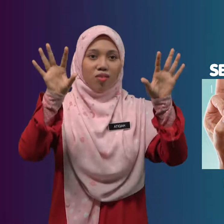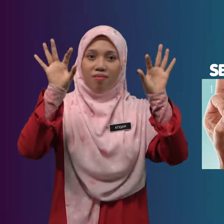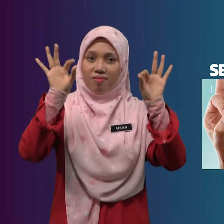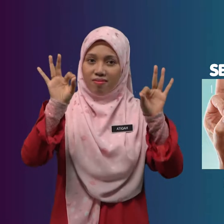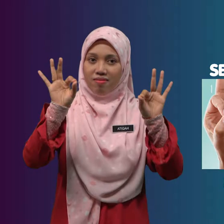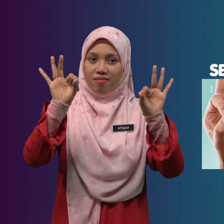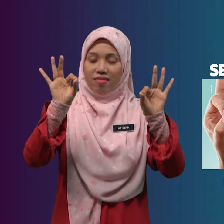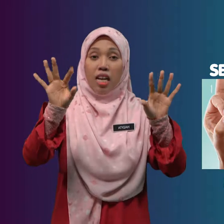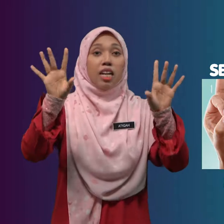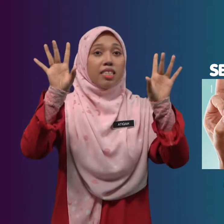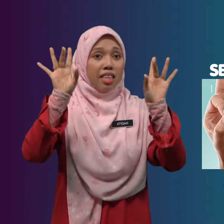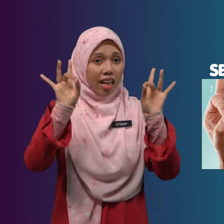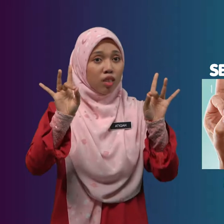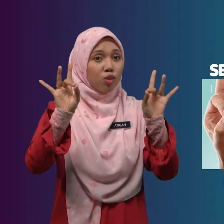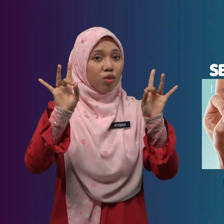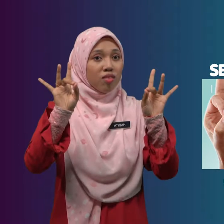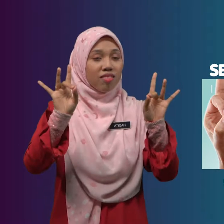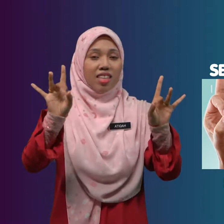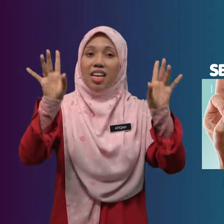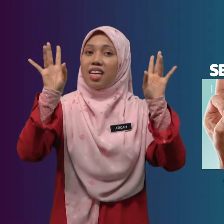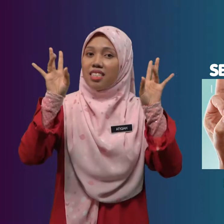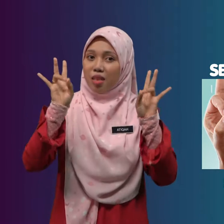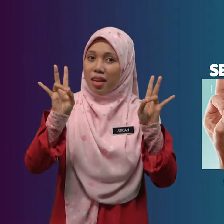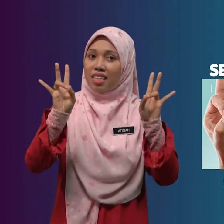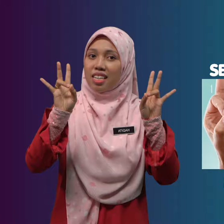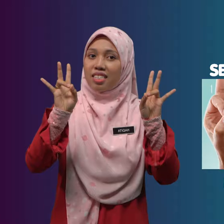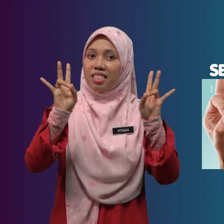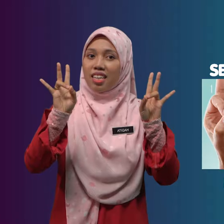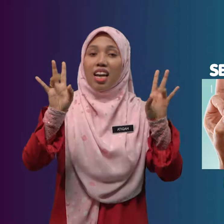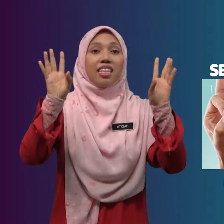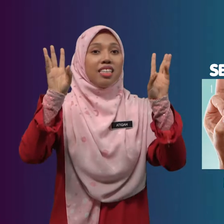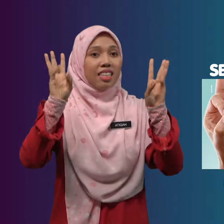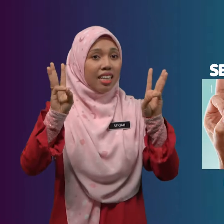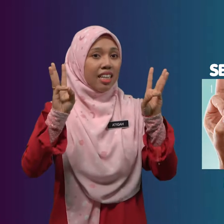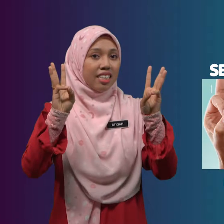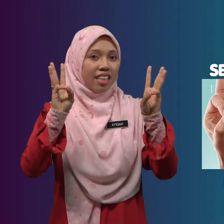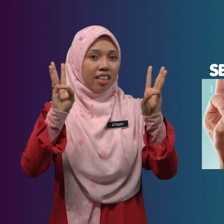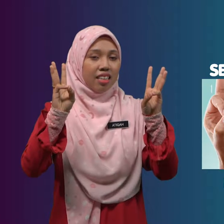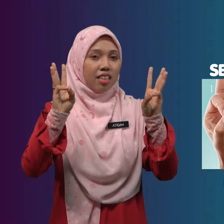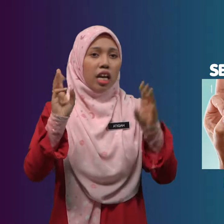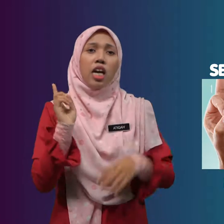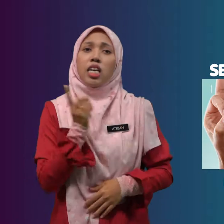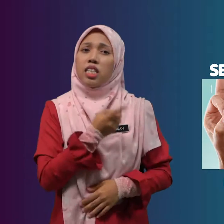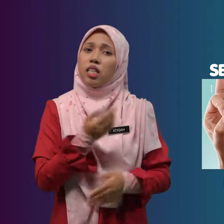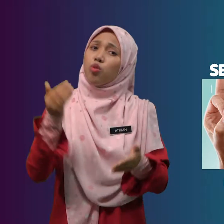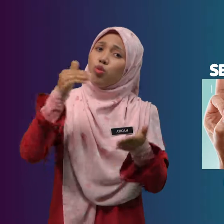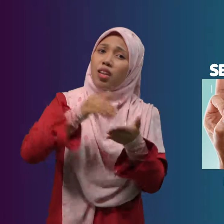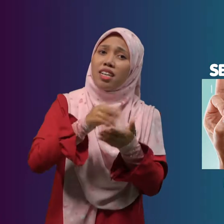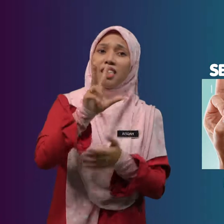Jari hantuk, jari manis dan jari kelingking. Kita ulang